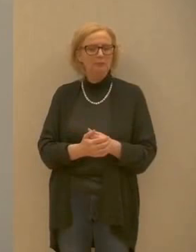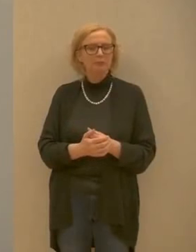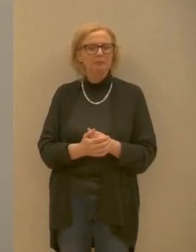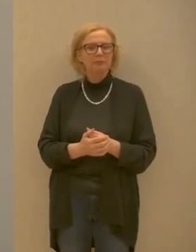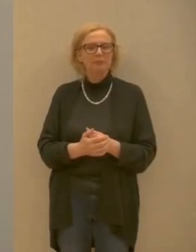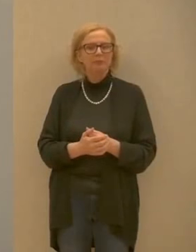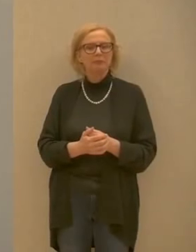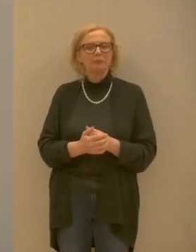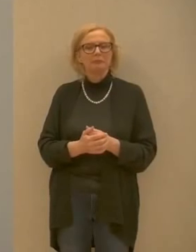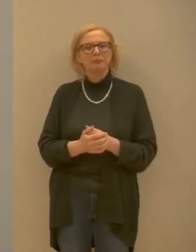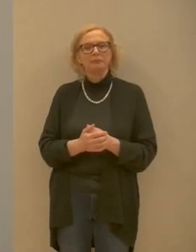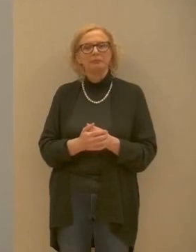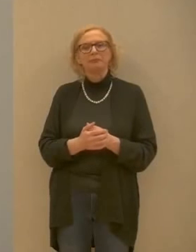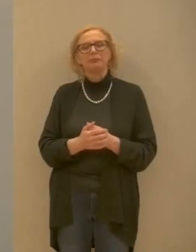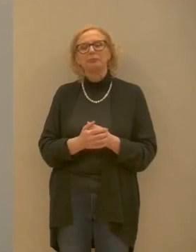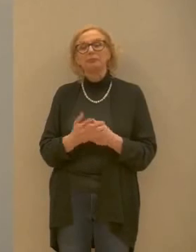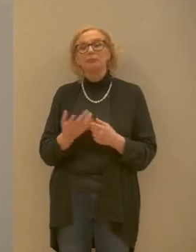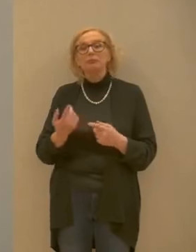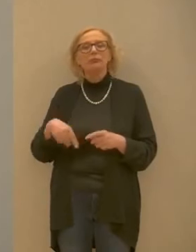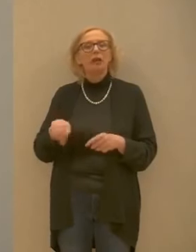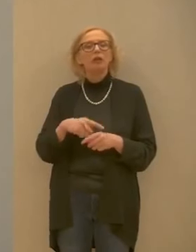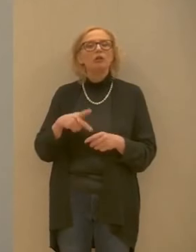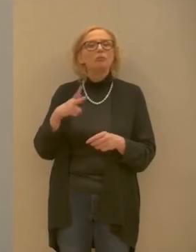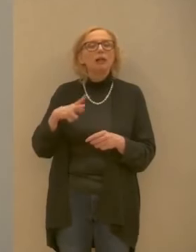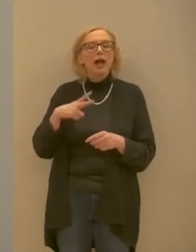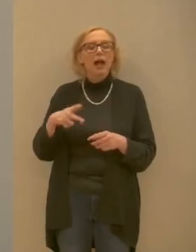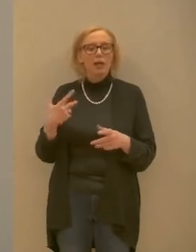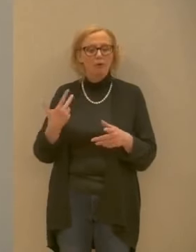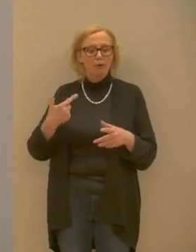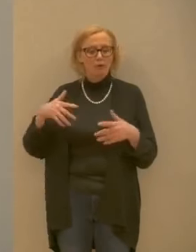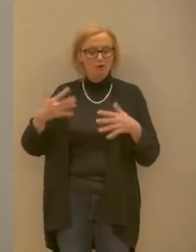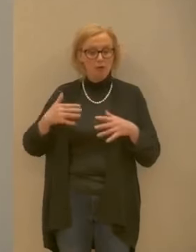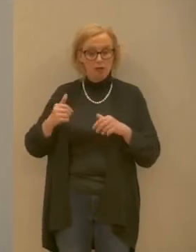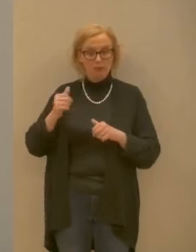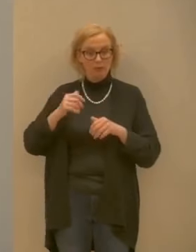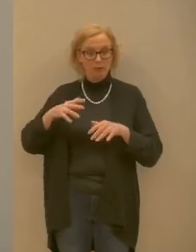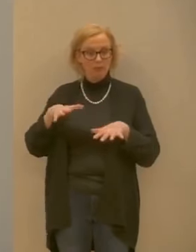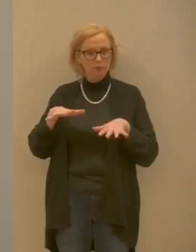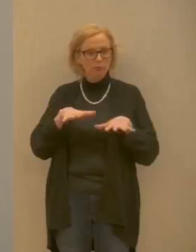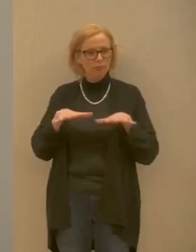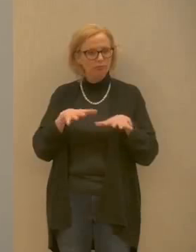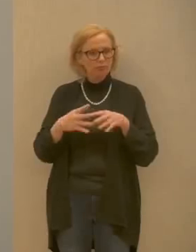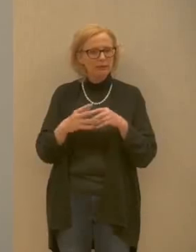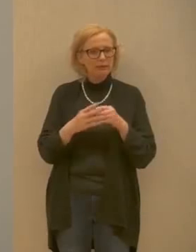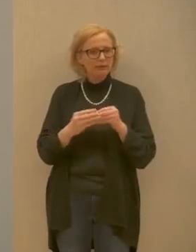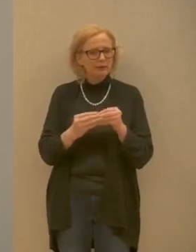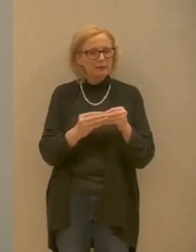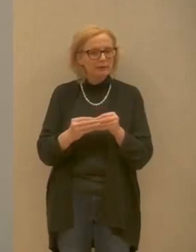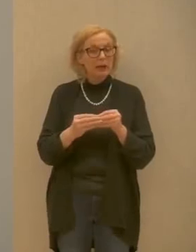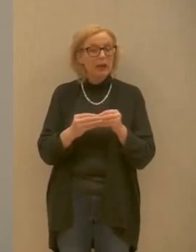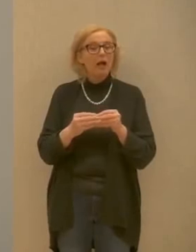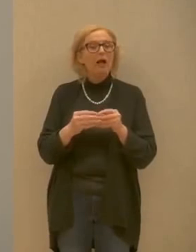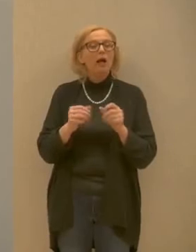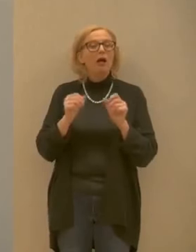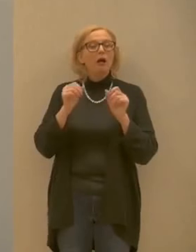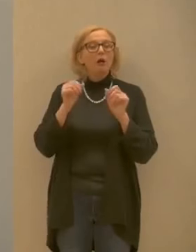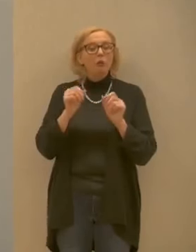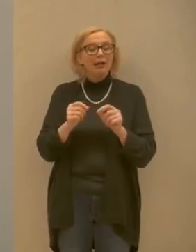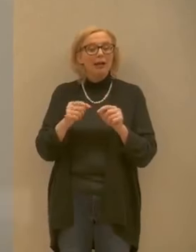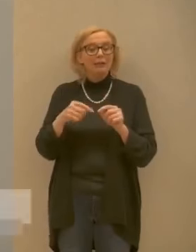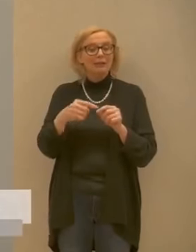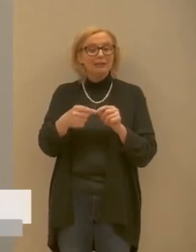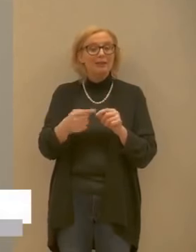disponibili si spera che tutte le azioni che abbiamo messo in atto riducano nei prossimi giorni l